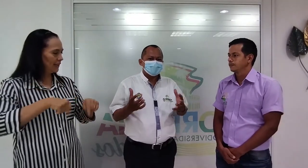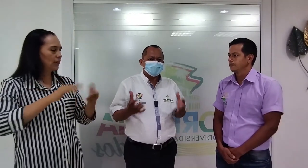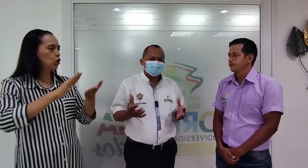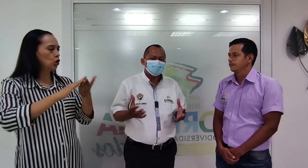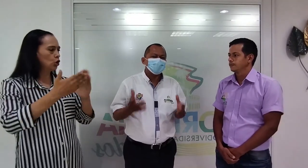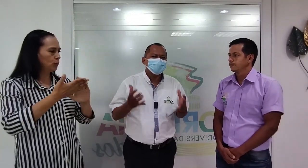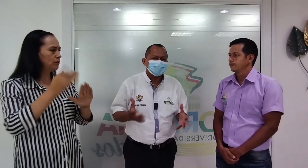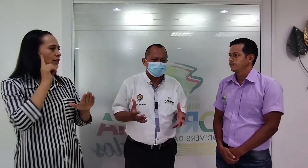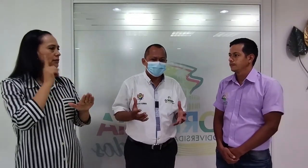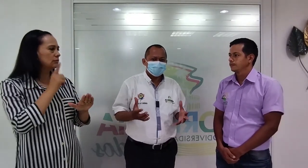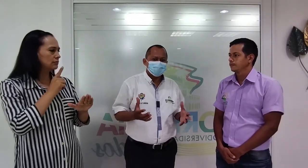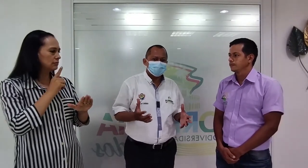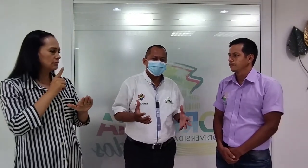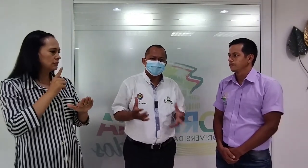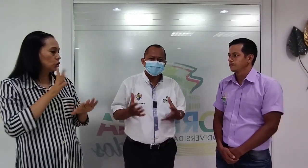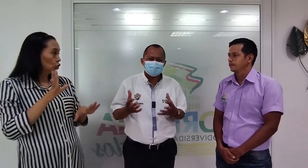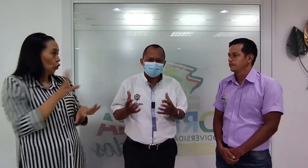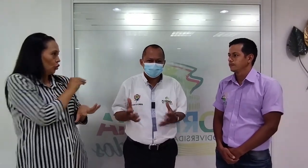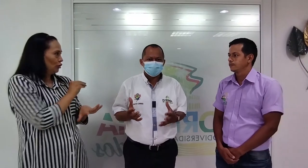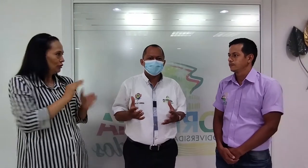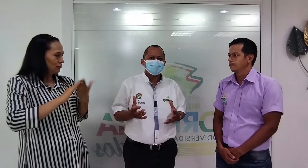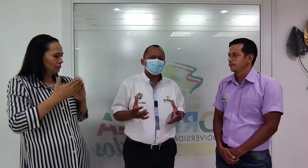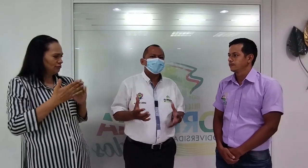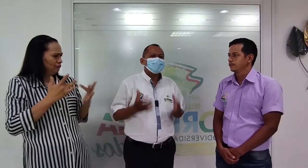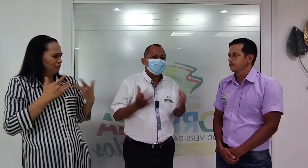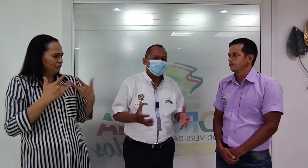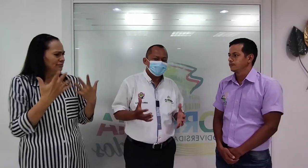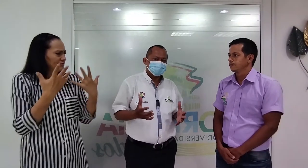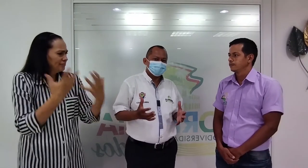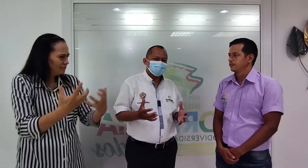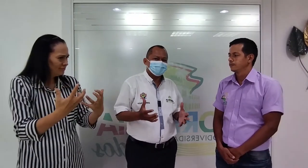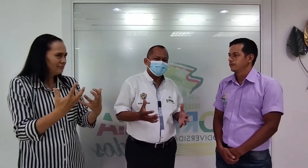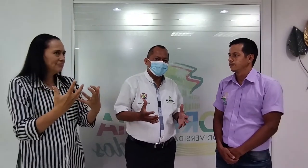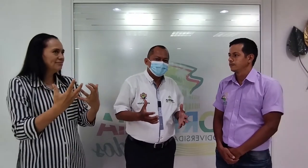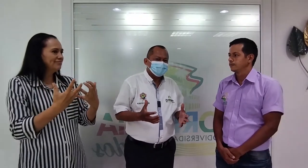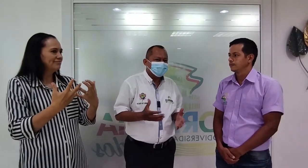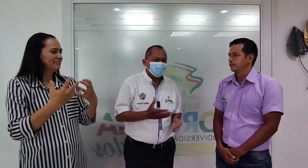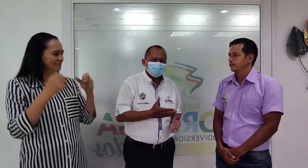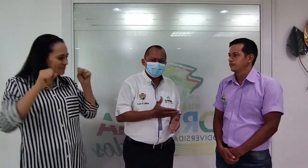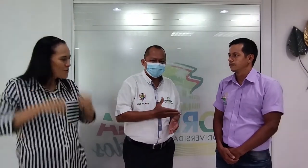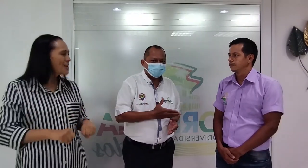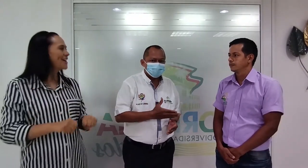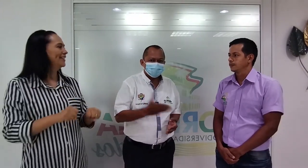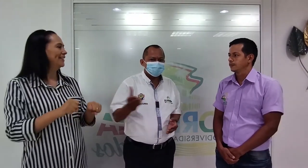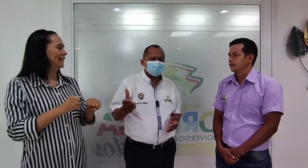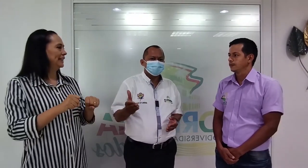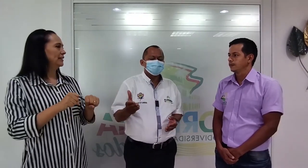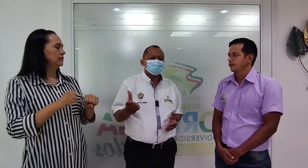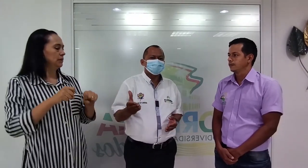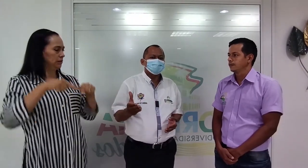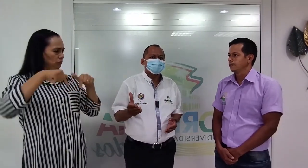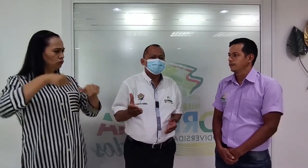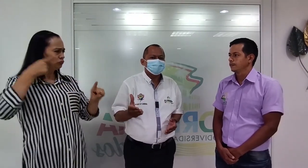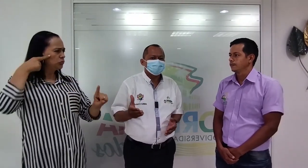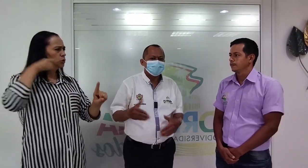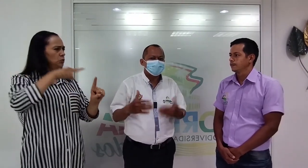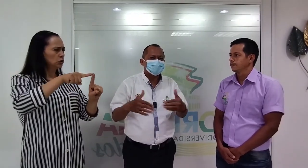tenido voluntad, deseo, ganas y lo que se ha propuesto lo ha venido